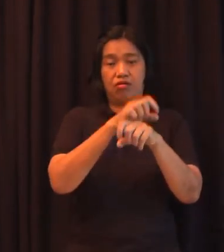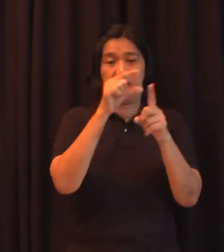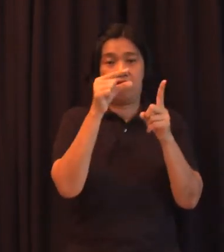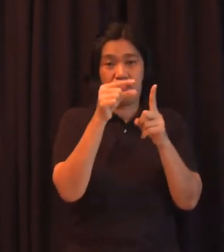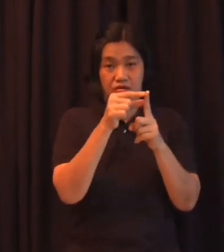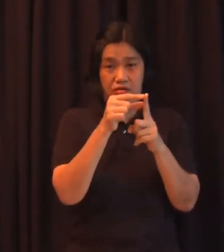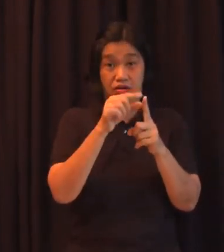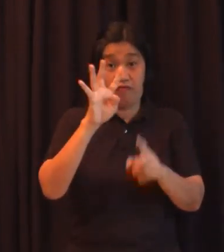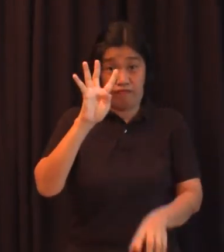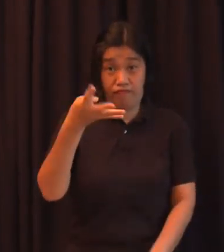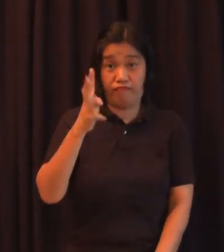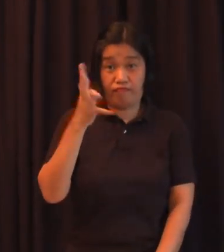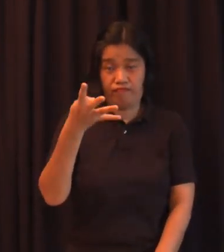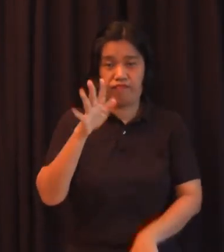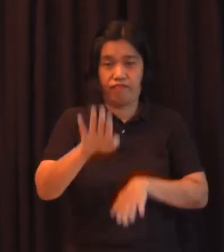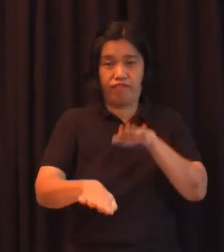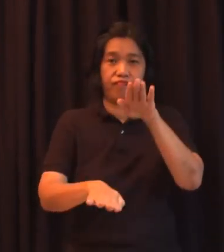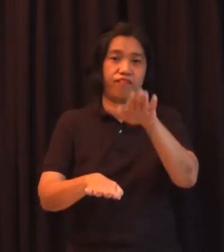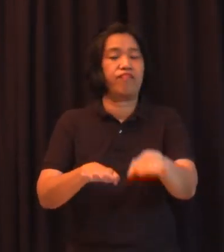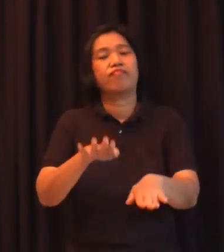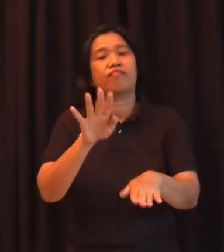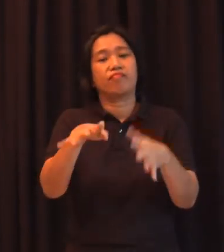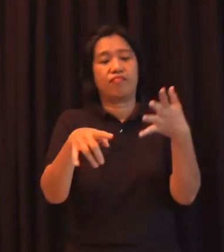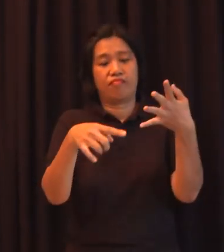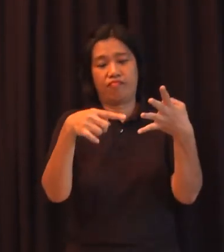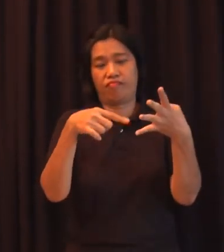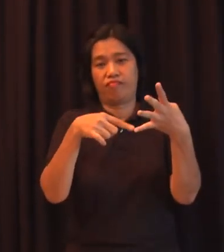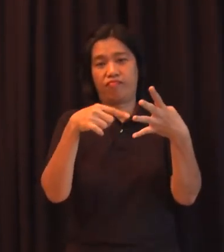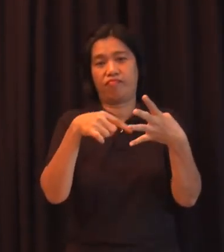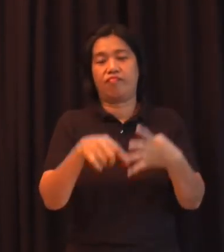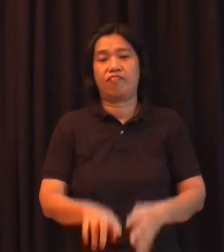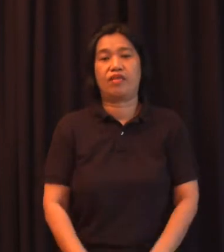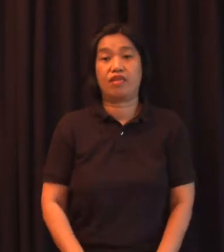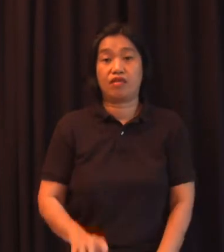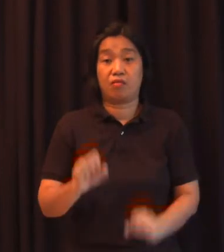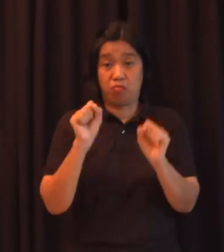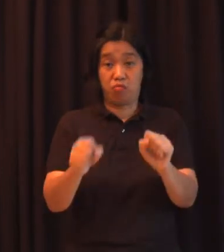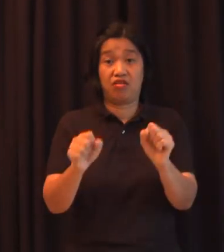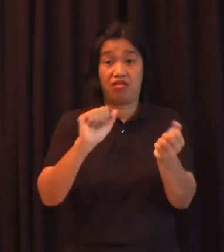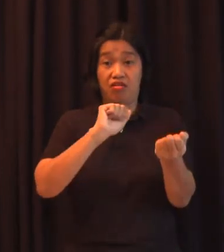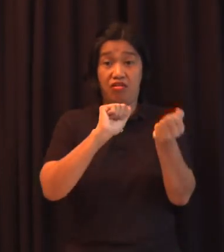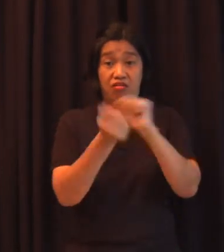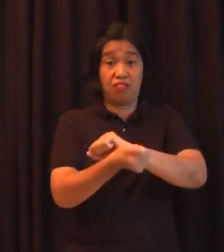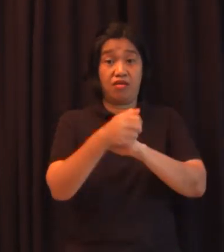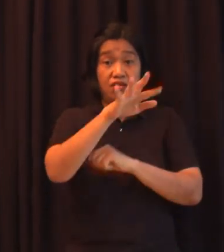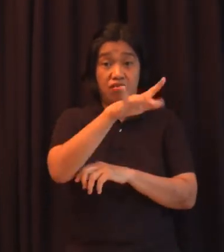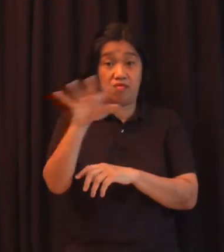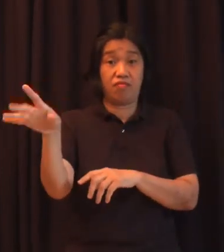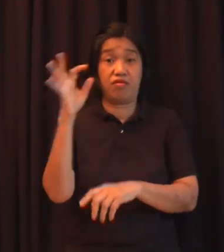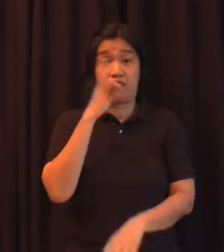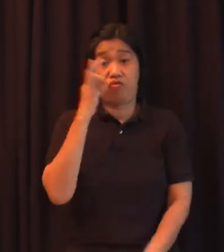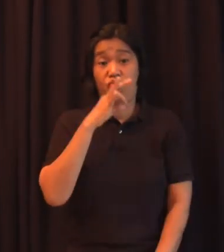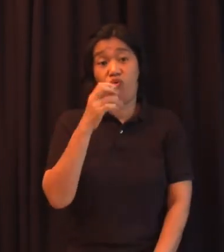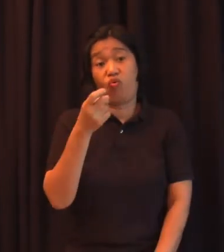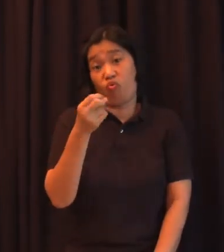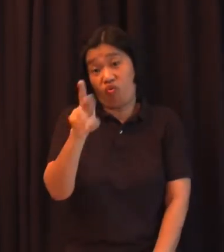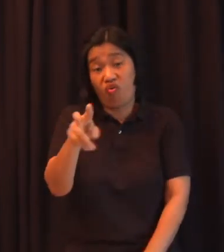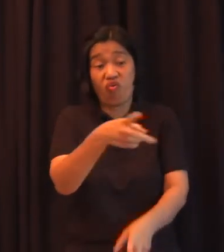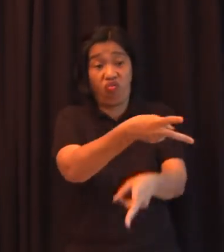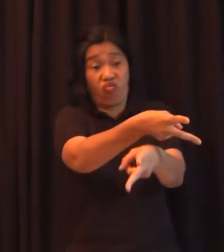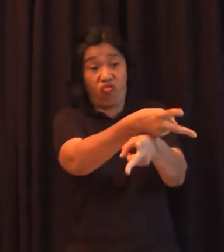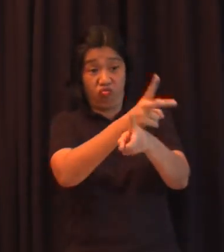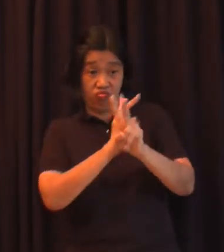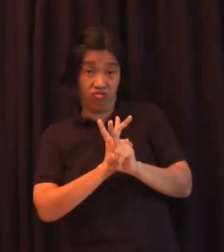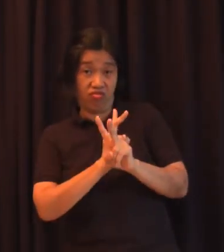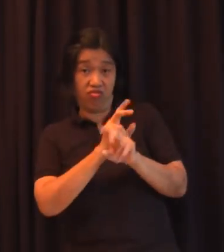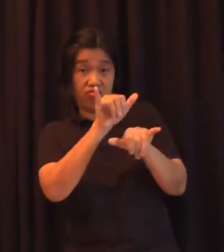muli pwede mag-respell ka o pwede hiramin mo ito sa original form ito at